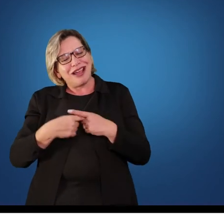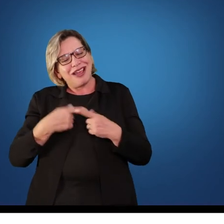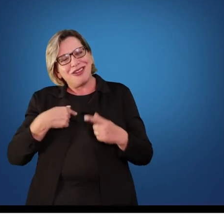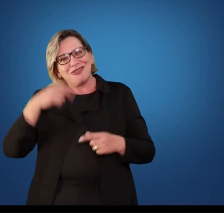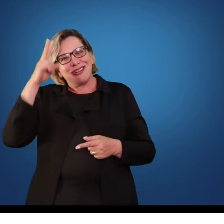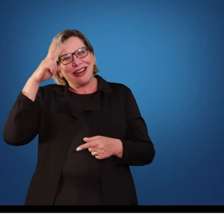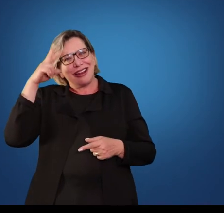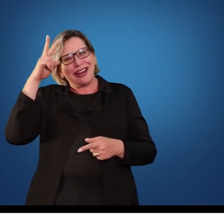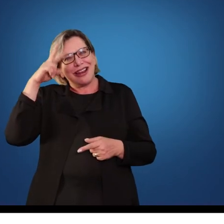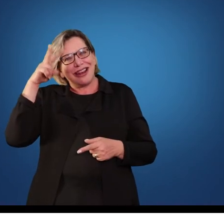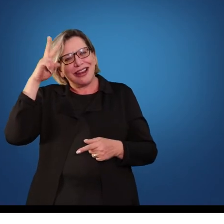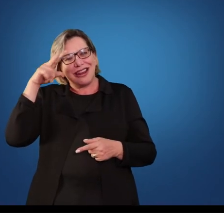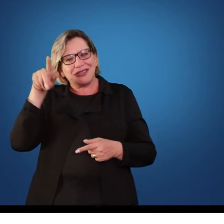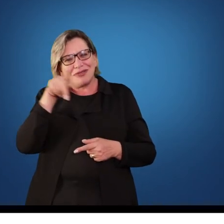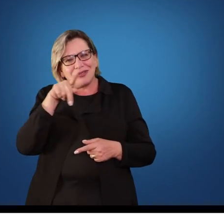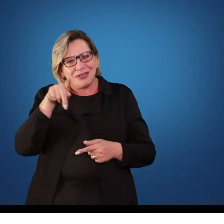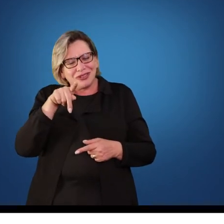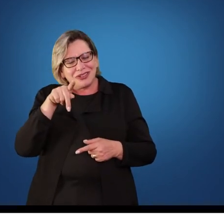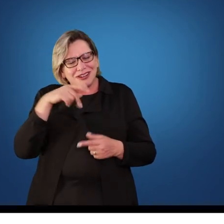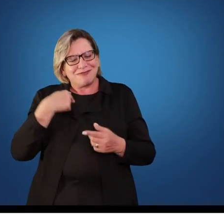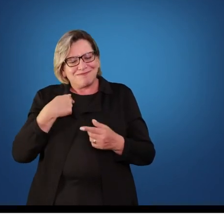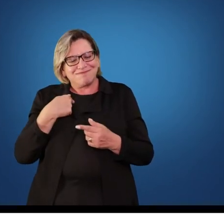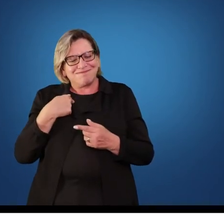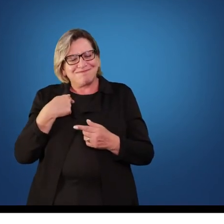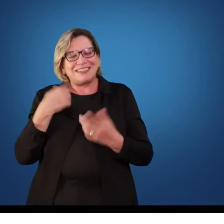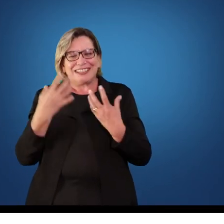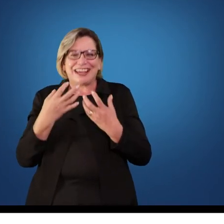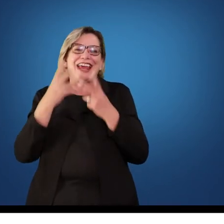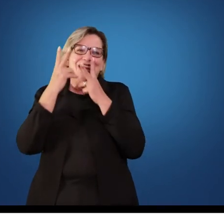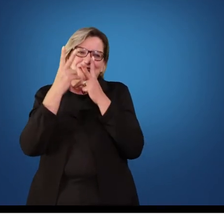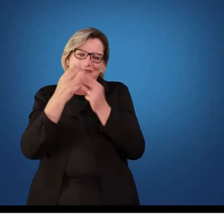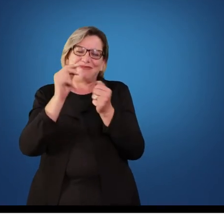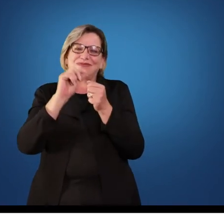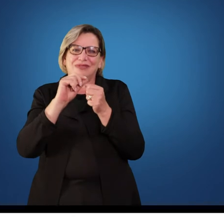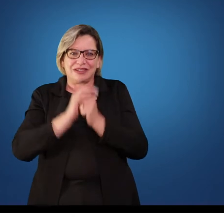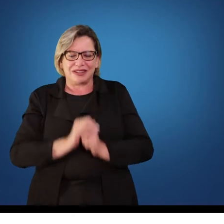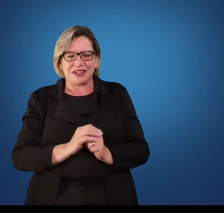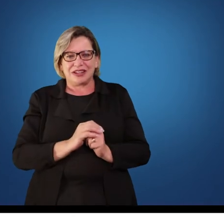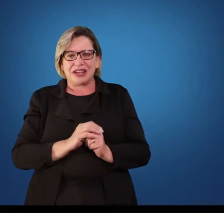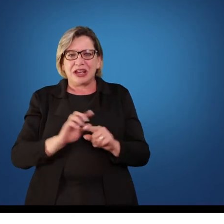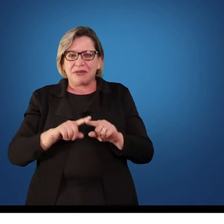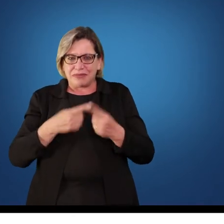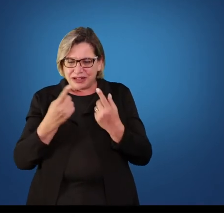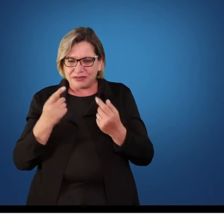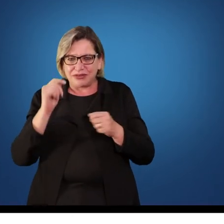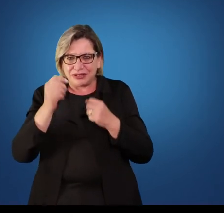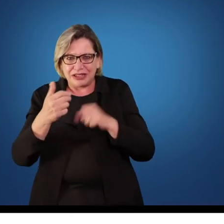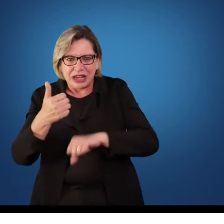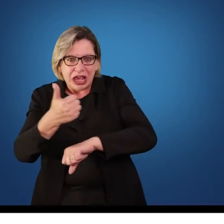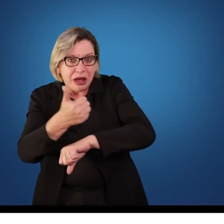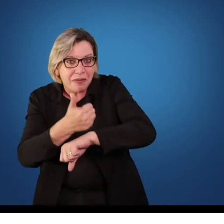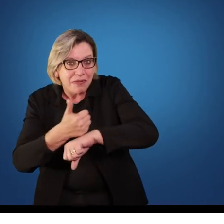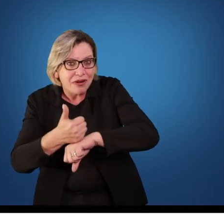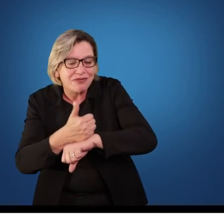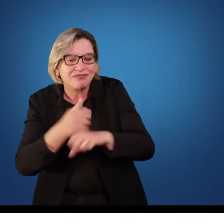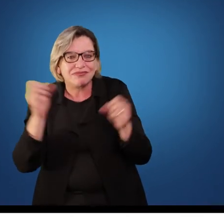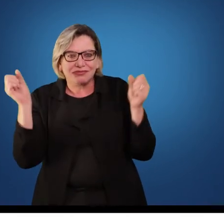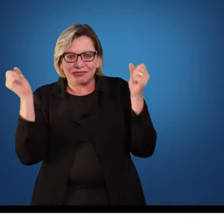Na verdade, para você criar, para você se tornar um profissional da área da educação, as relações do